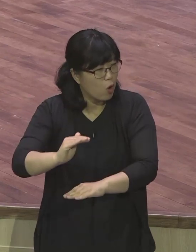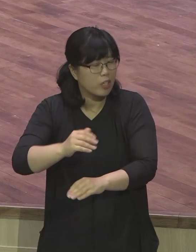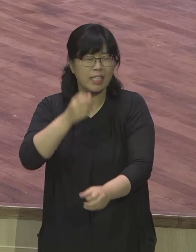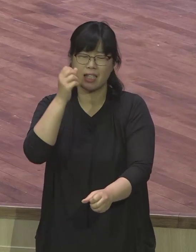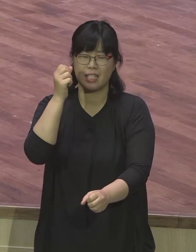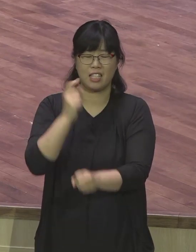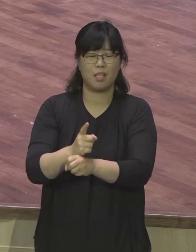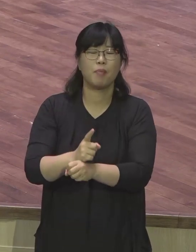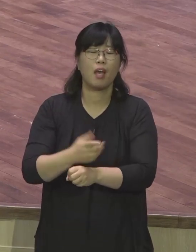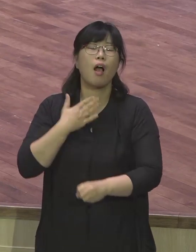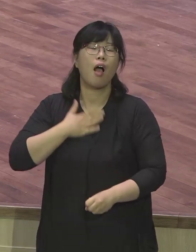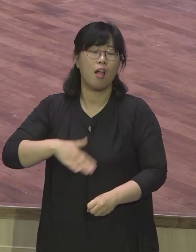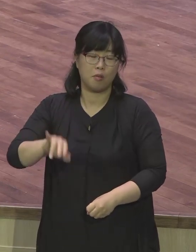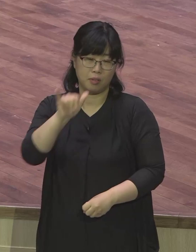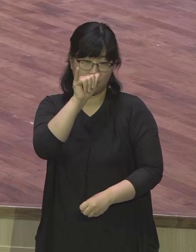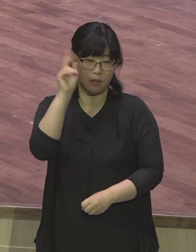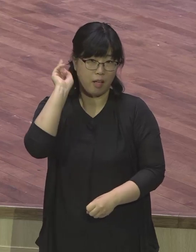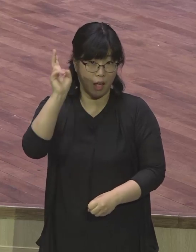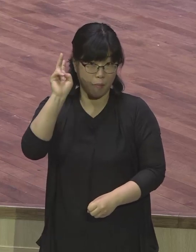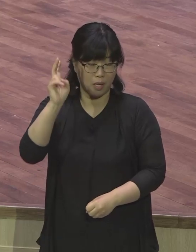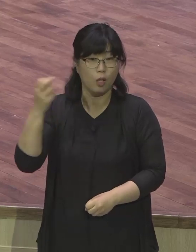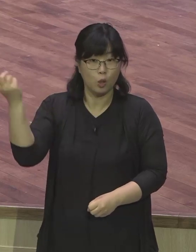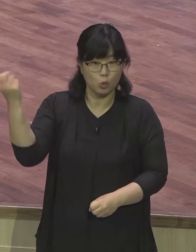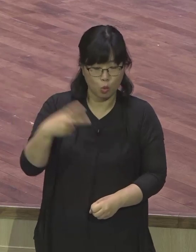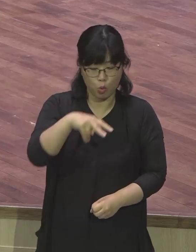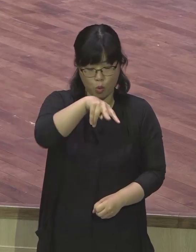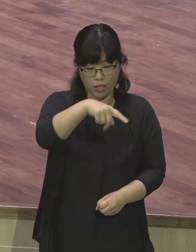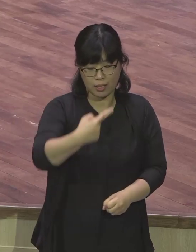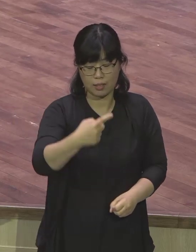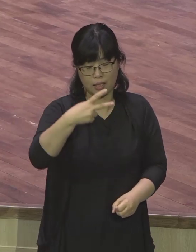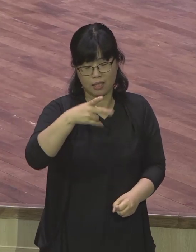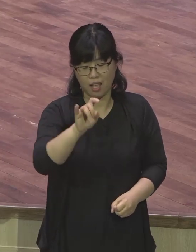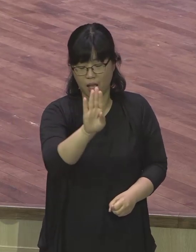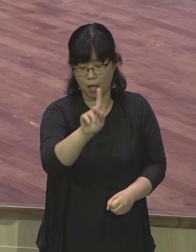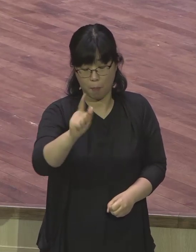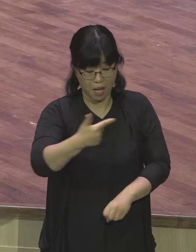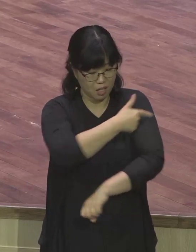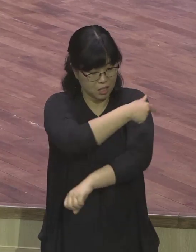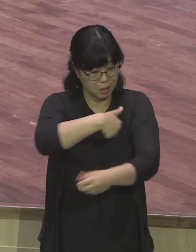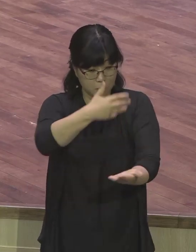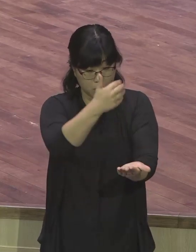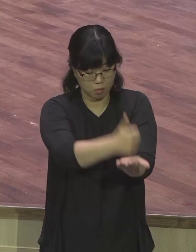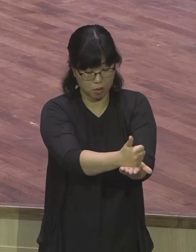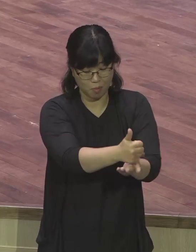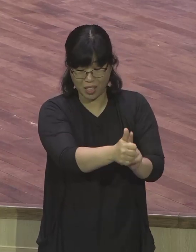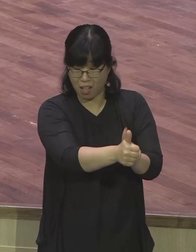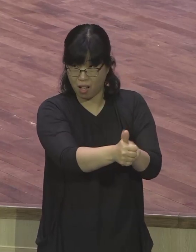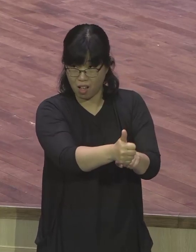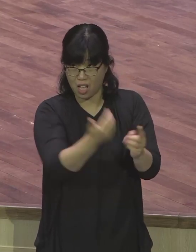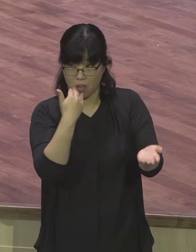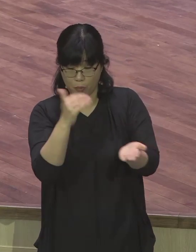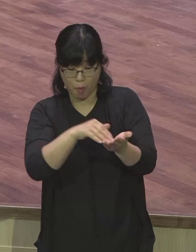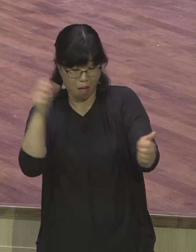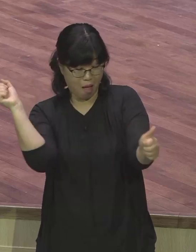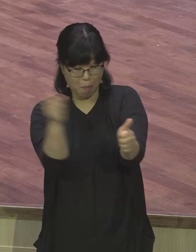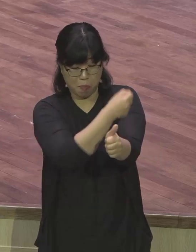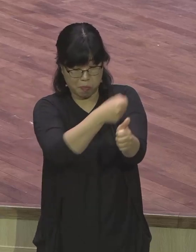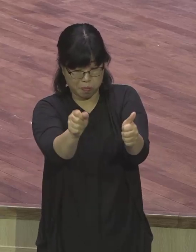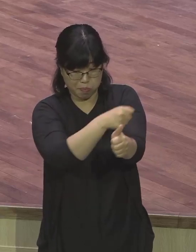돌을 던지는 사람들에게 욕을 한 것이 아니라 그들의 죄를 그들에게 돌리지 말라고 하면서 하나님 우편에